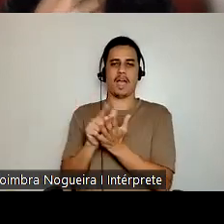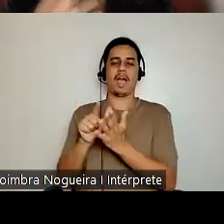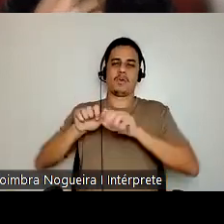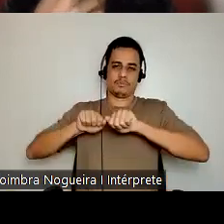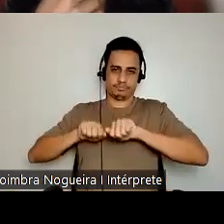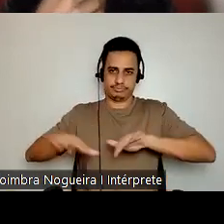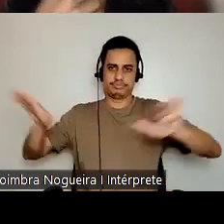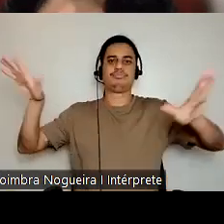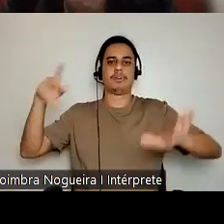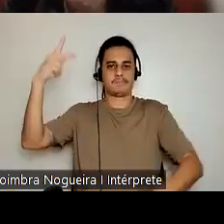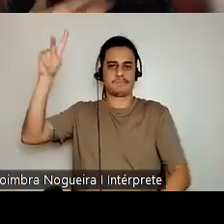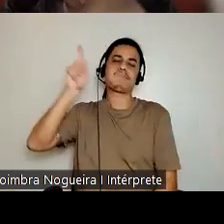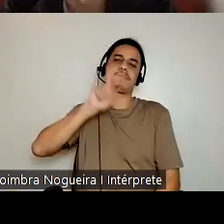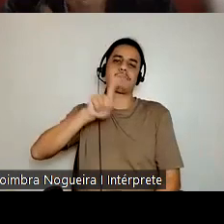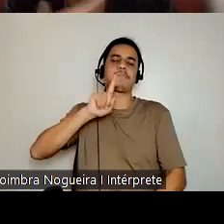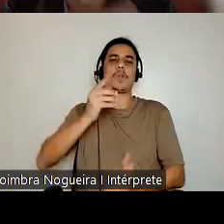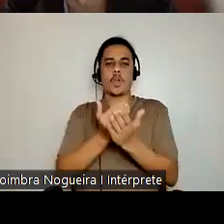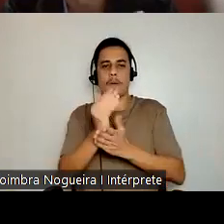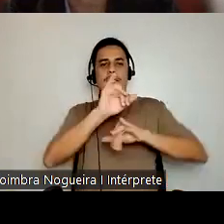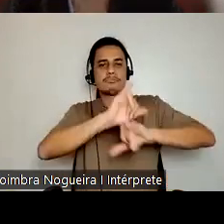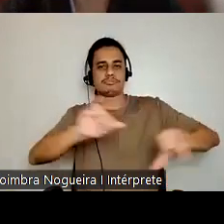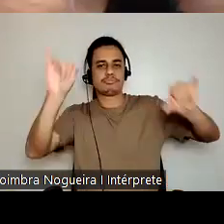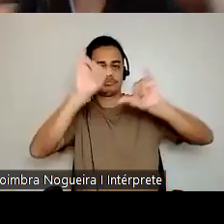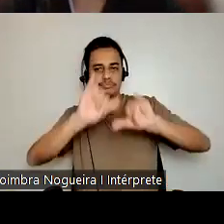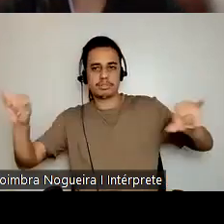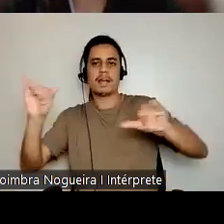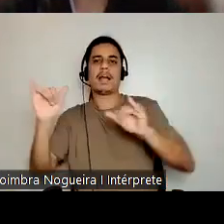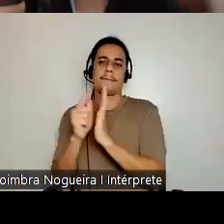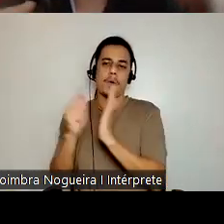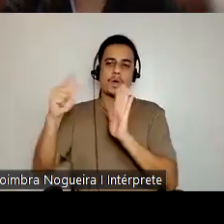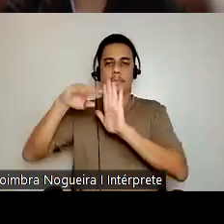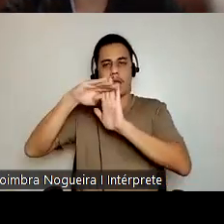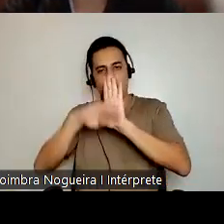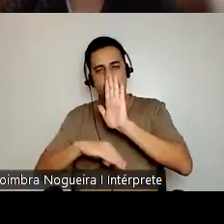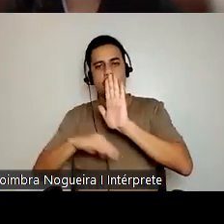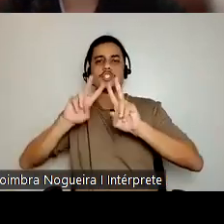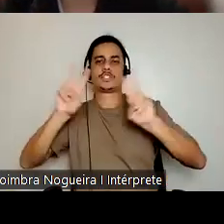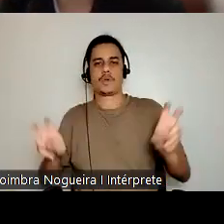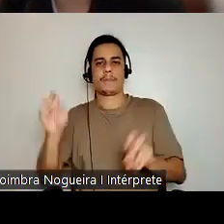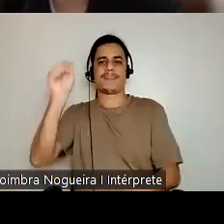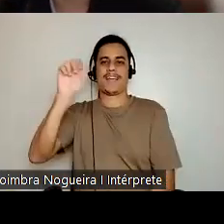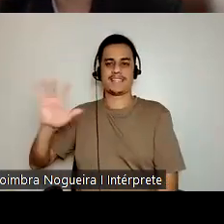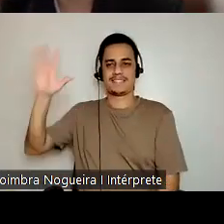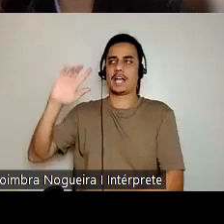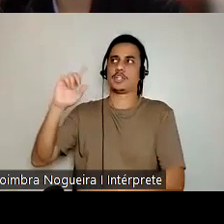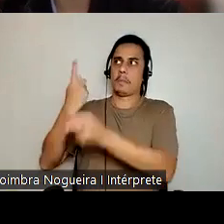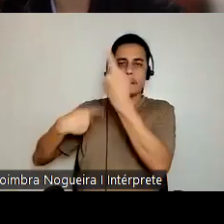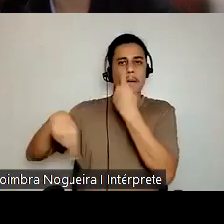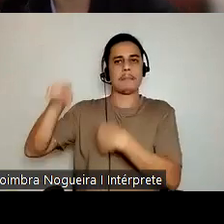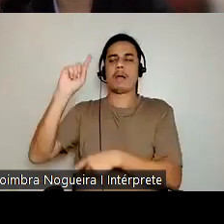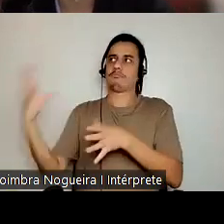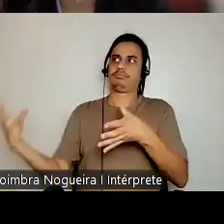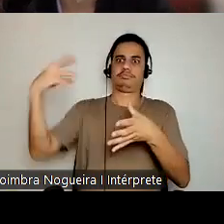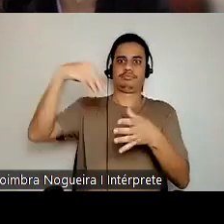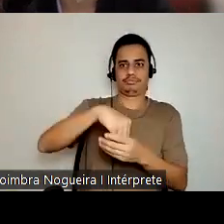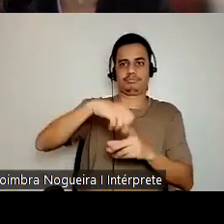dos Estados Unidos começam a retratar, a trazer essas reportagens dos asiáticos bem-sucedidos, se integrando,